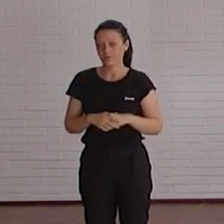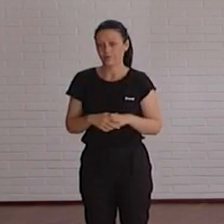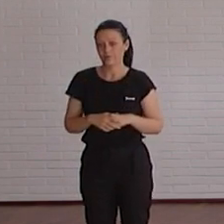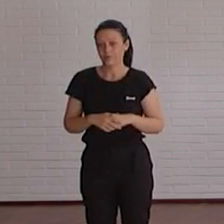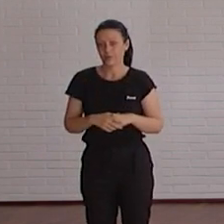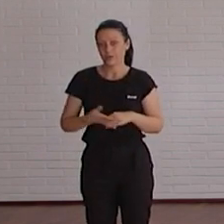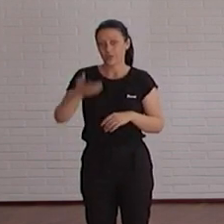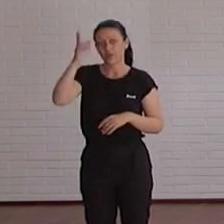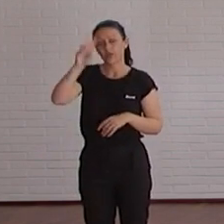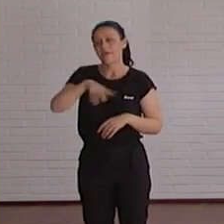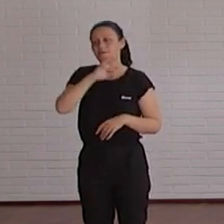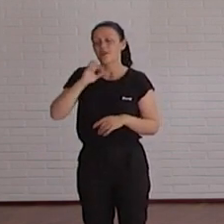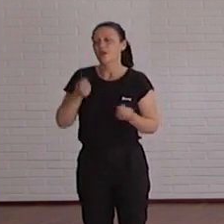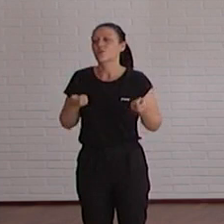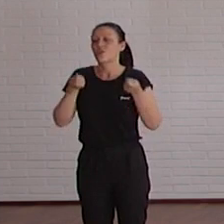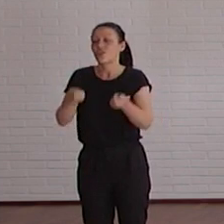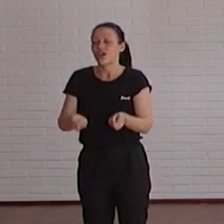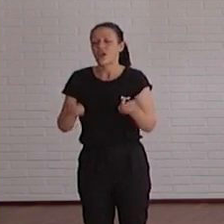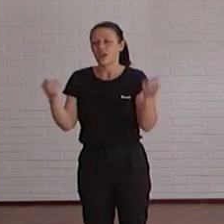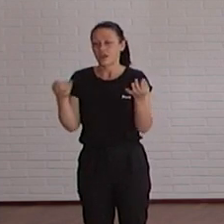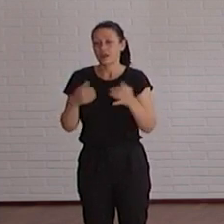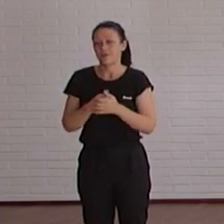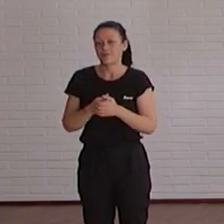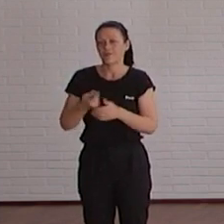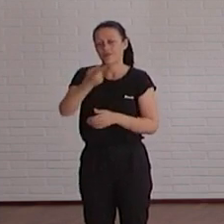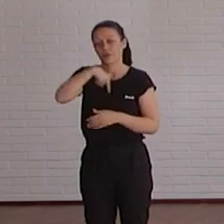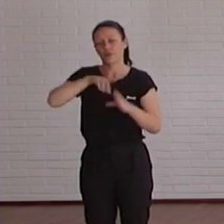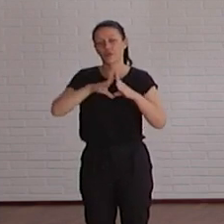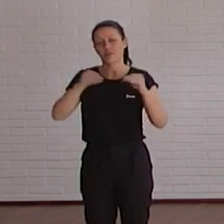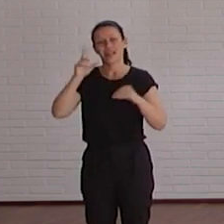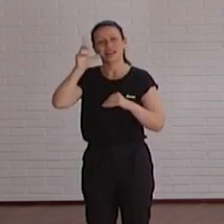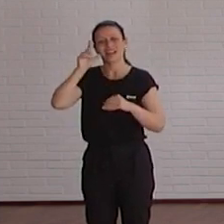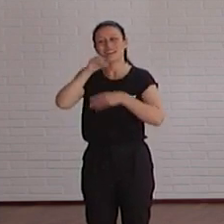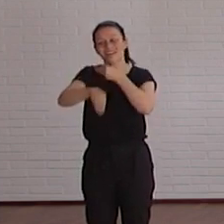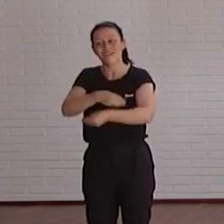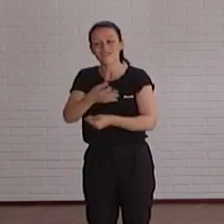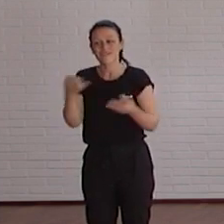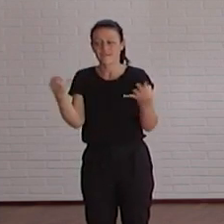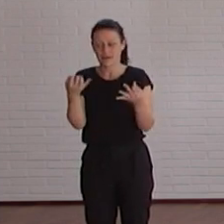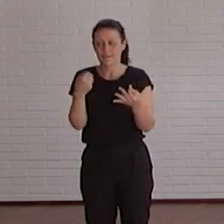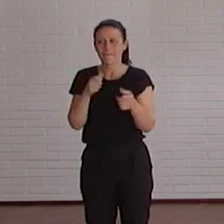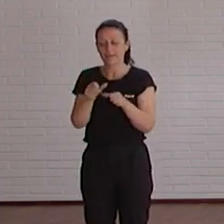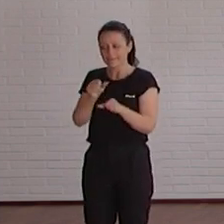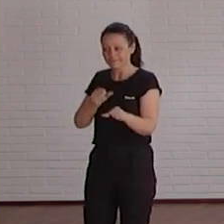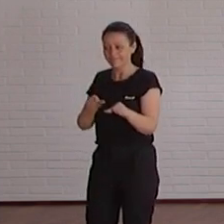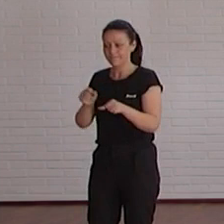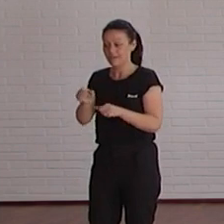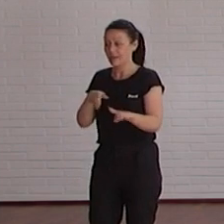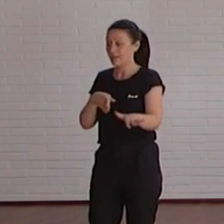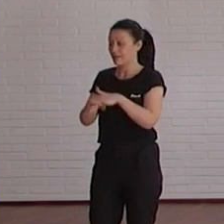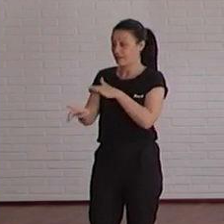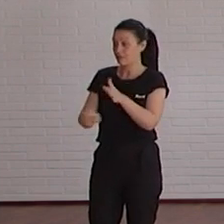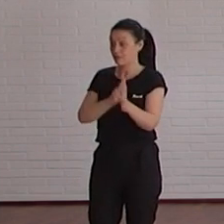también poner en valor lo que estamos haciendo en la Universidad de Alicante para conseguir este acceso